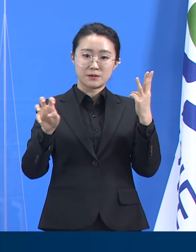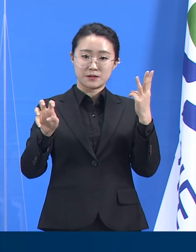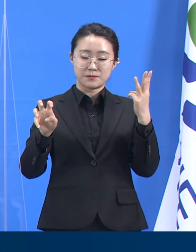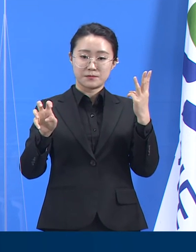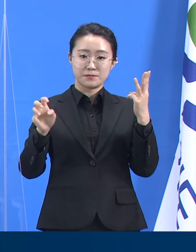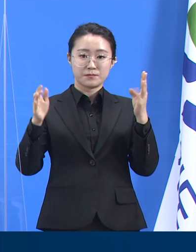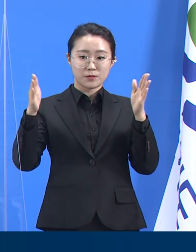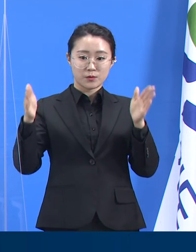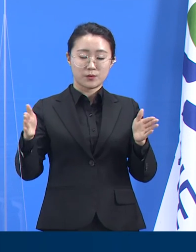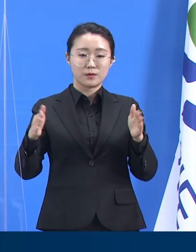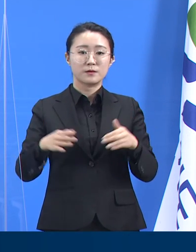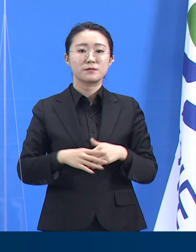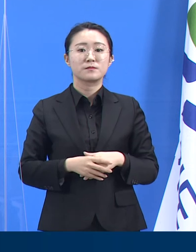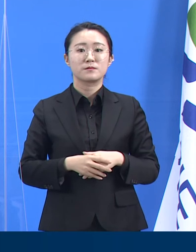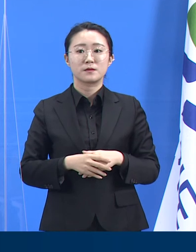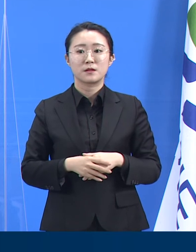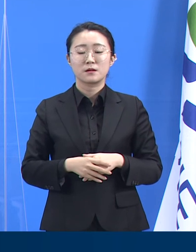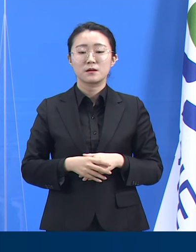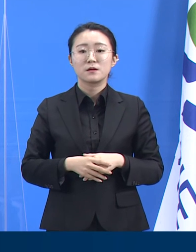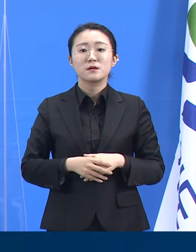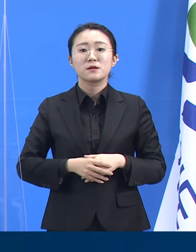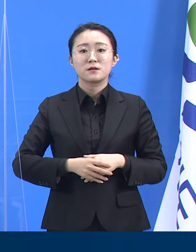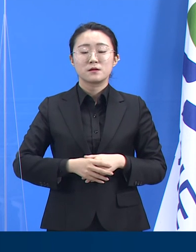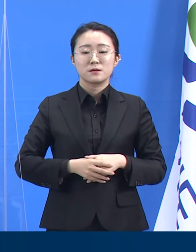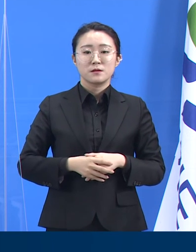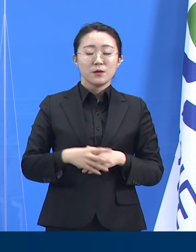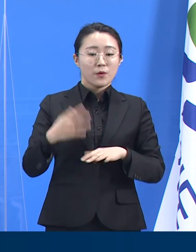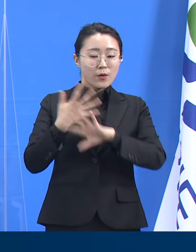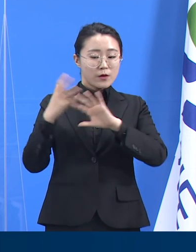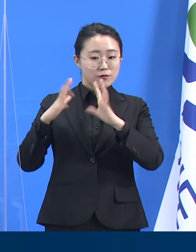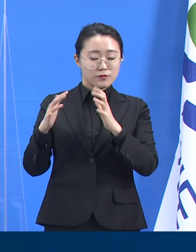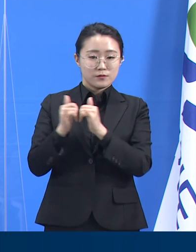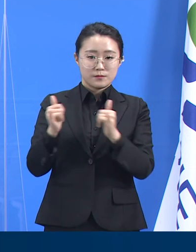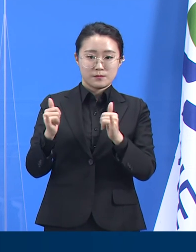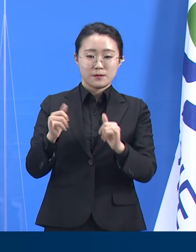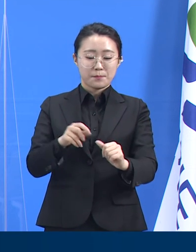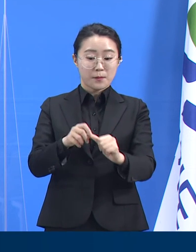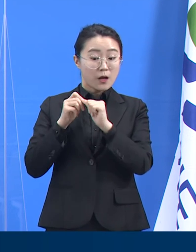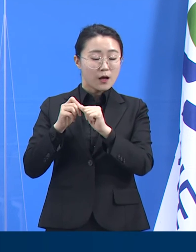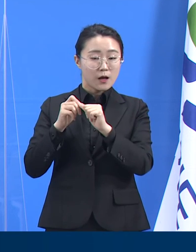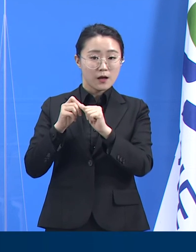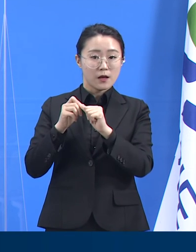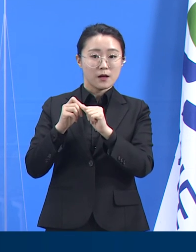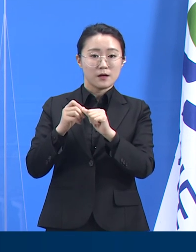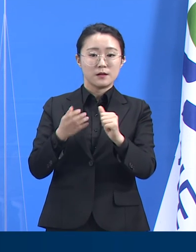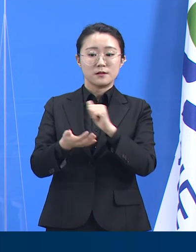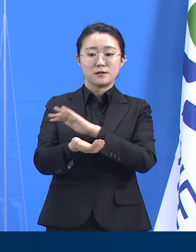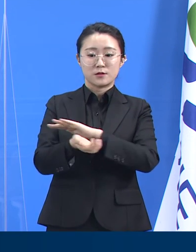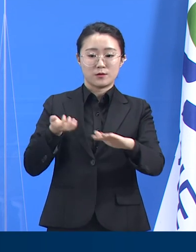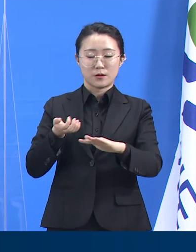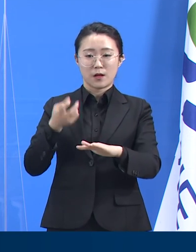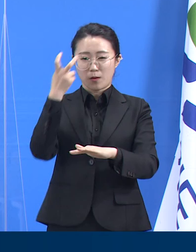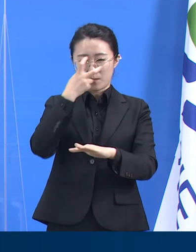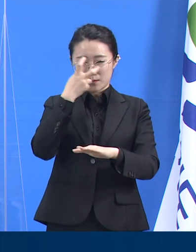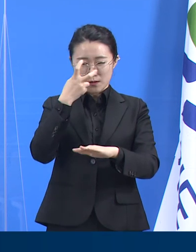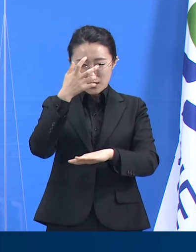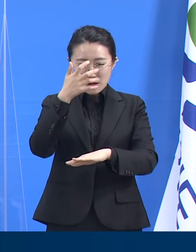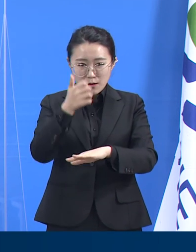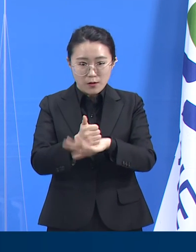채용하기 전에는 진단검사를 실시하여 음성을 확인된 경우에만 고용할 수 있도록 조치합니다.